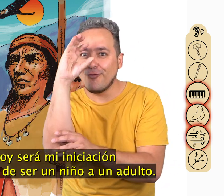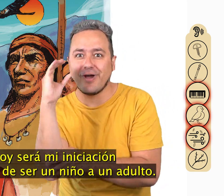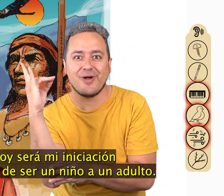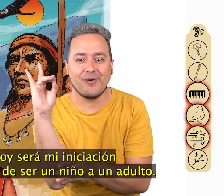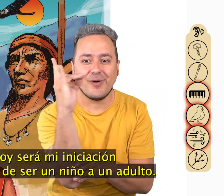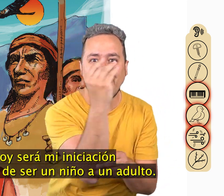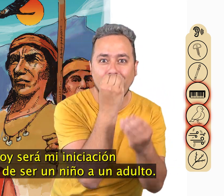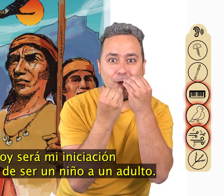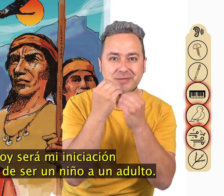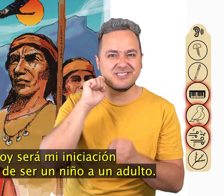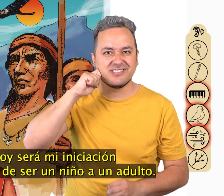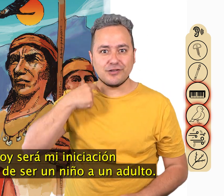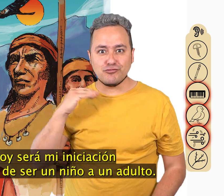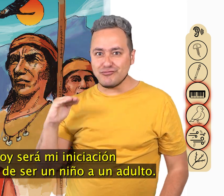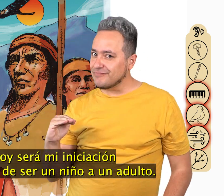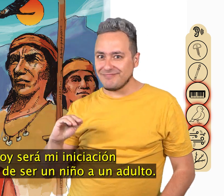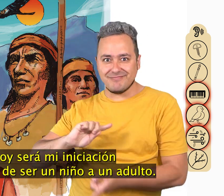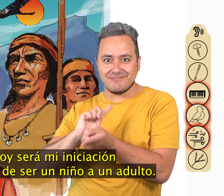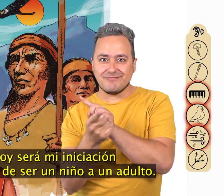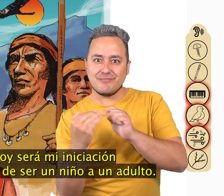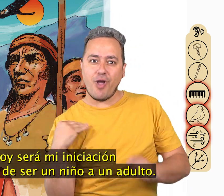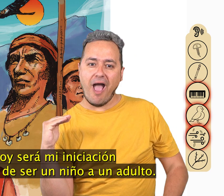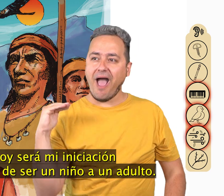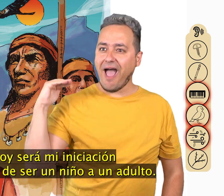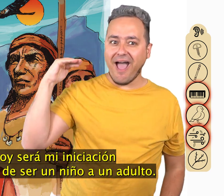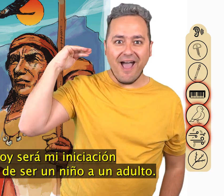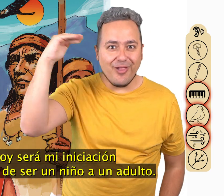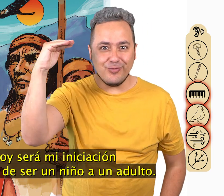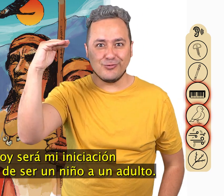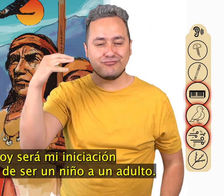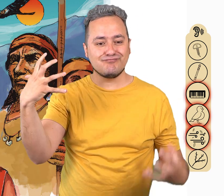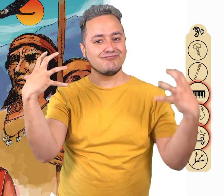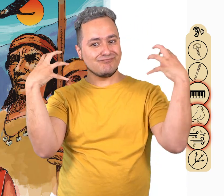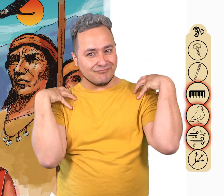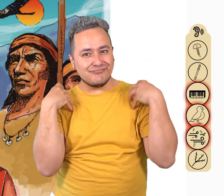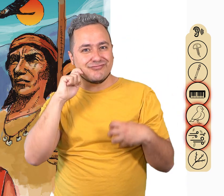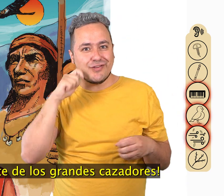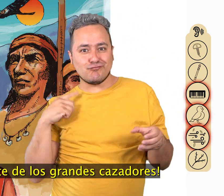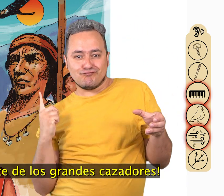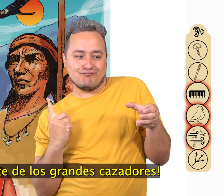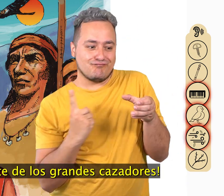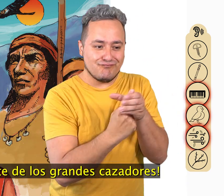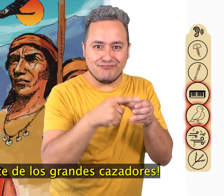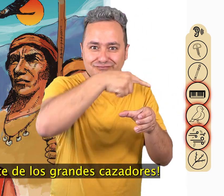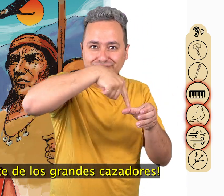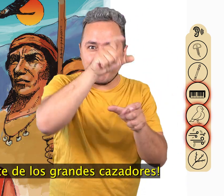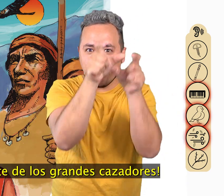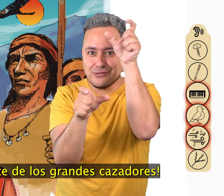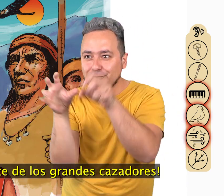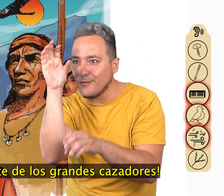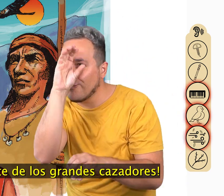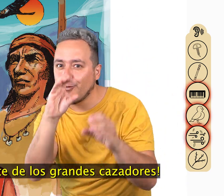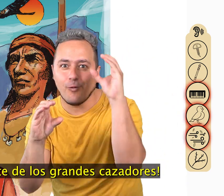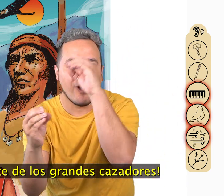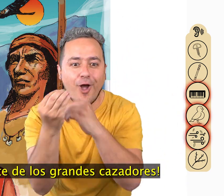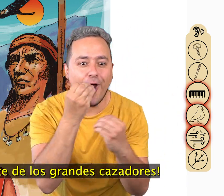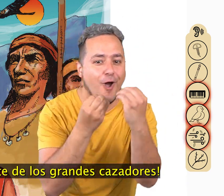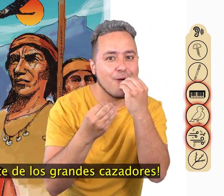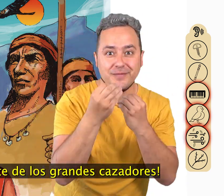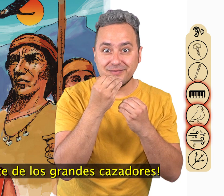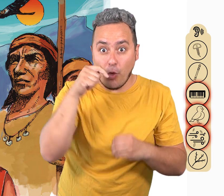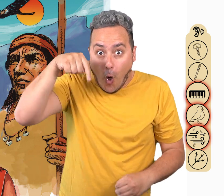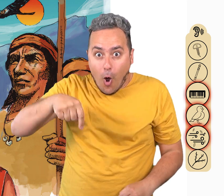mi iniciación y pasaré de ser un niño a un adulto. Seré parte de los grandes